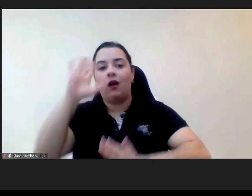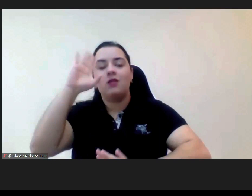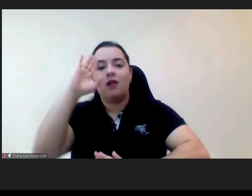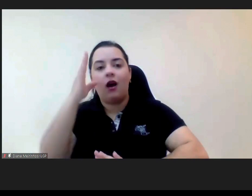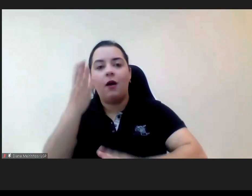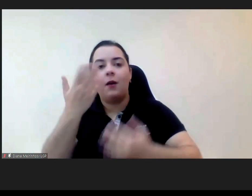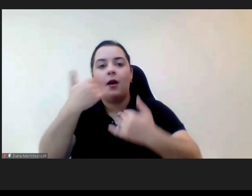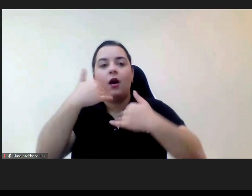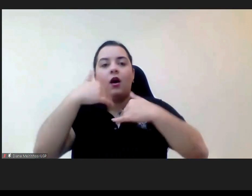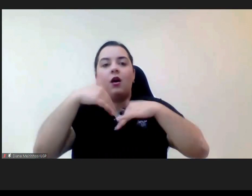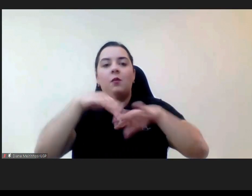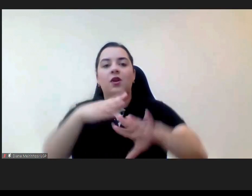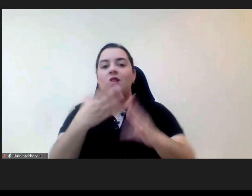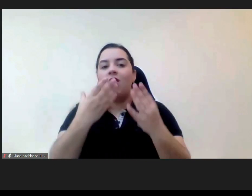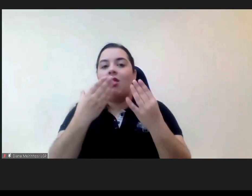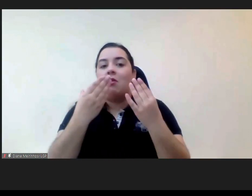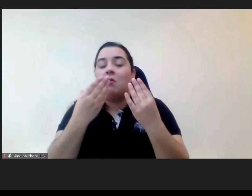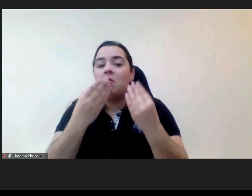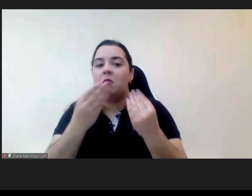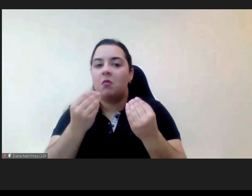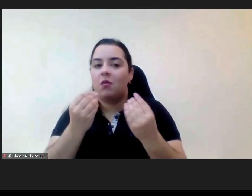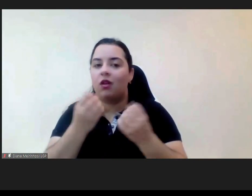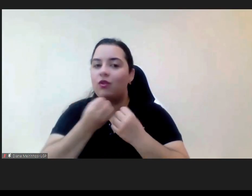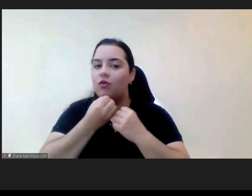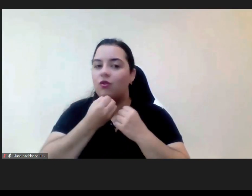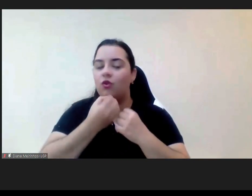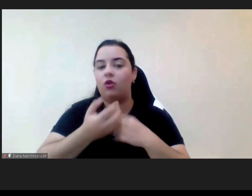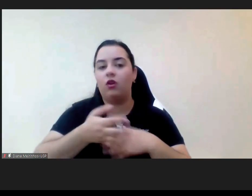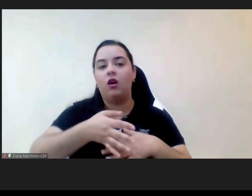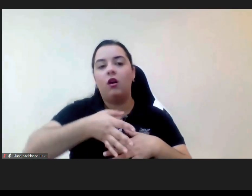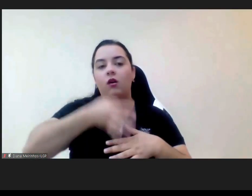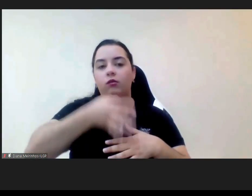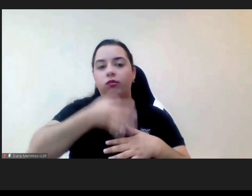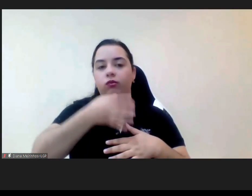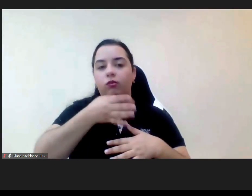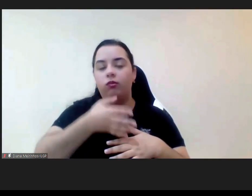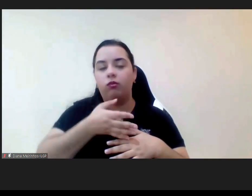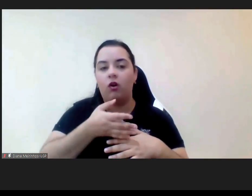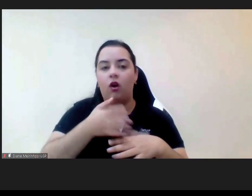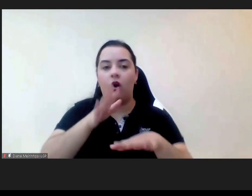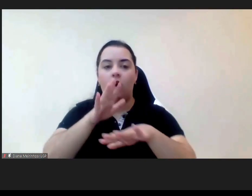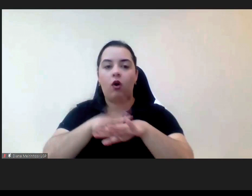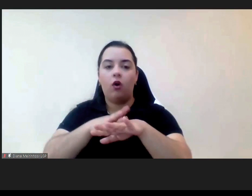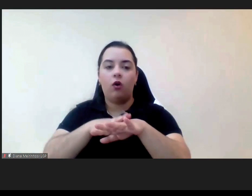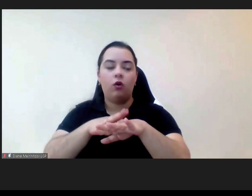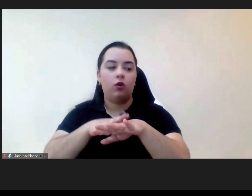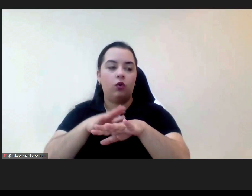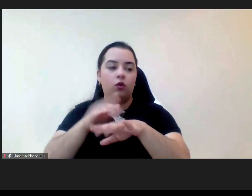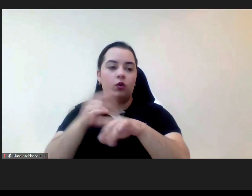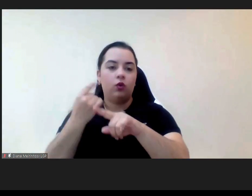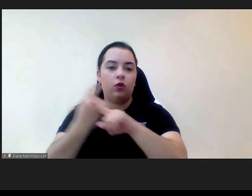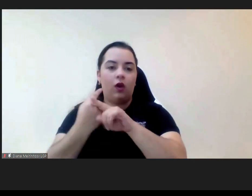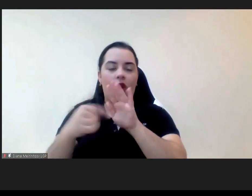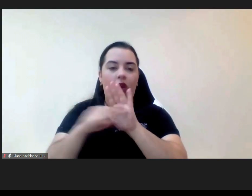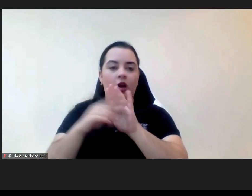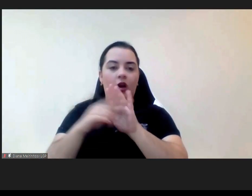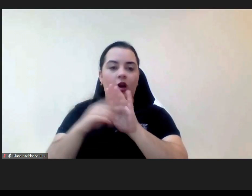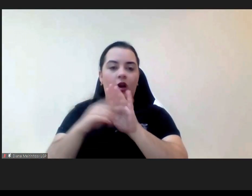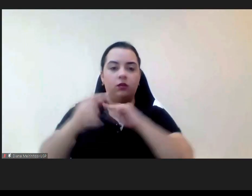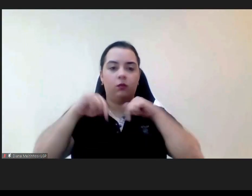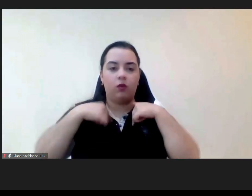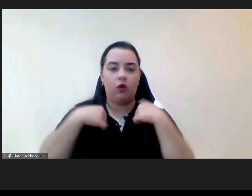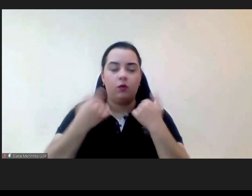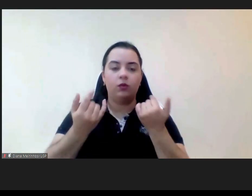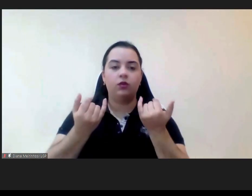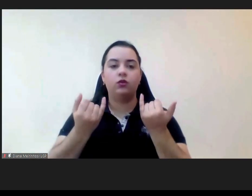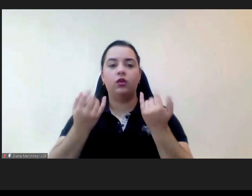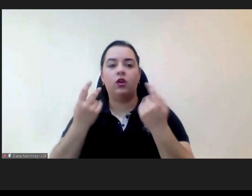de que são vítimas como soubemos há pouco tempo neste relatório que foi apresentado